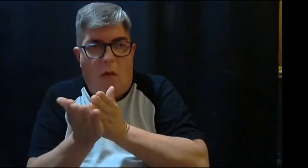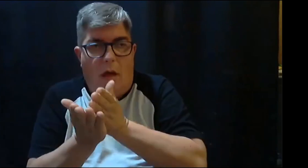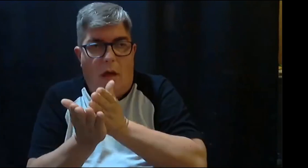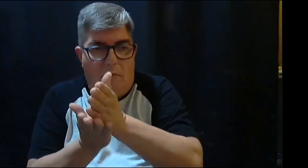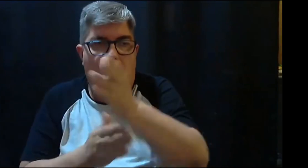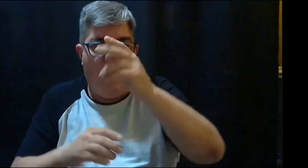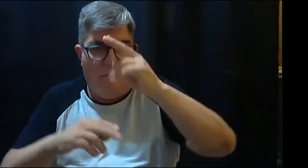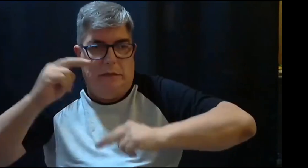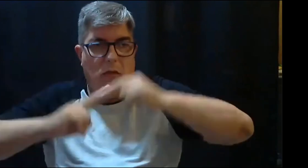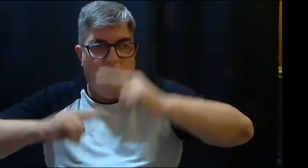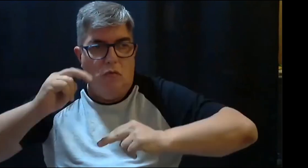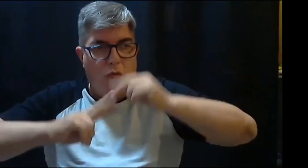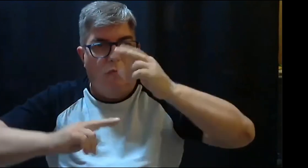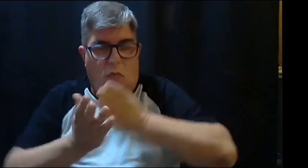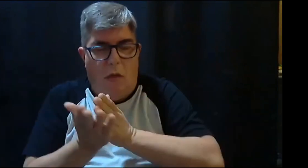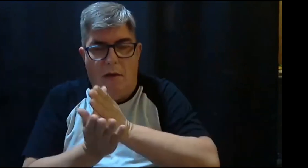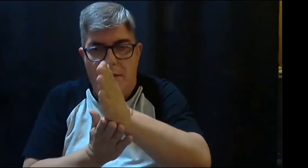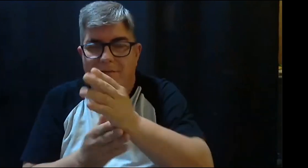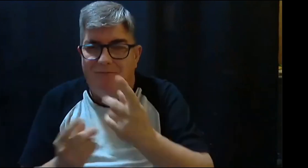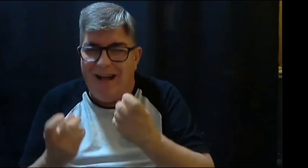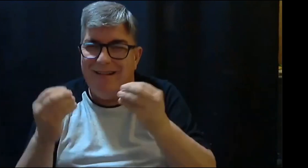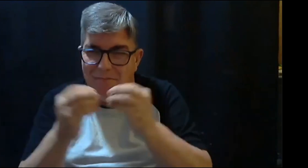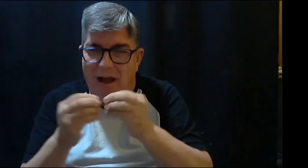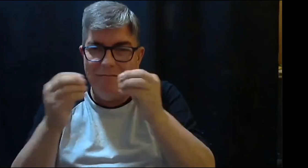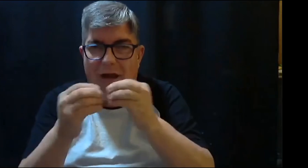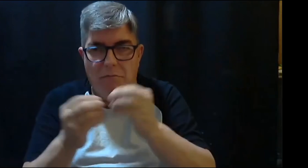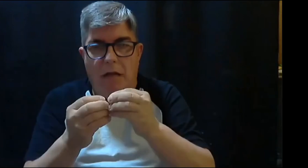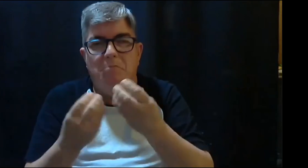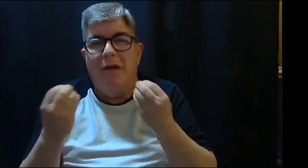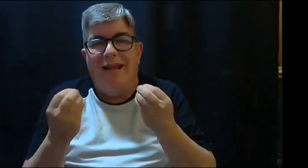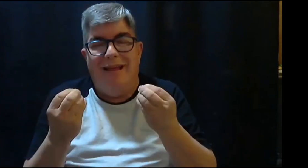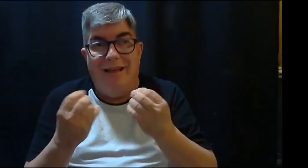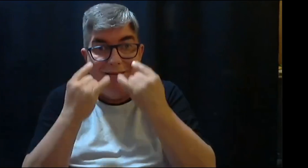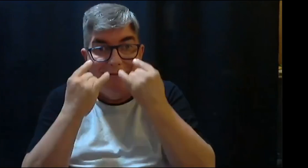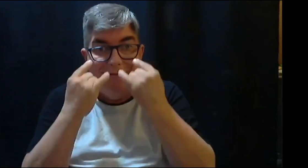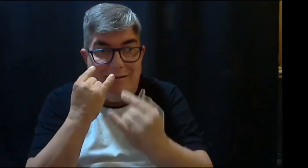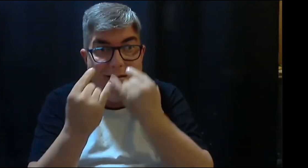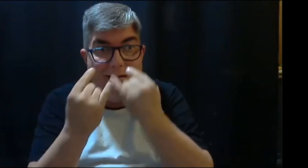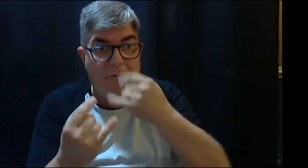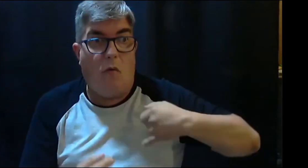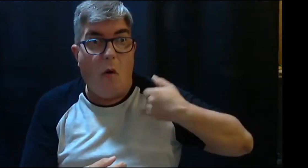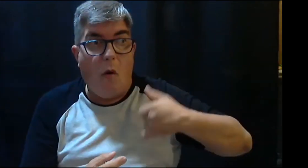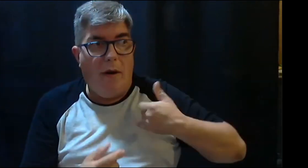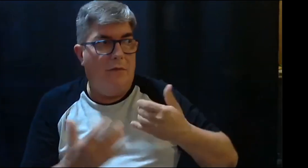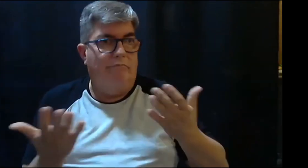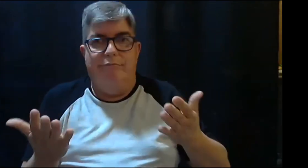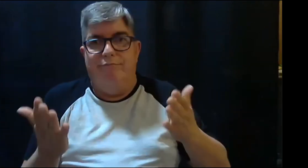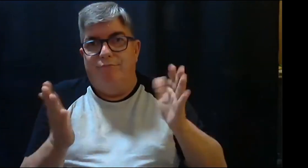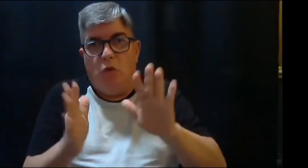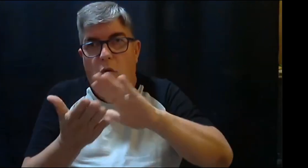tiempo, pues, hemos querido que se mantenga y que siga construyendo, construyendo mucho más, que genera interés en